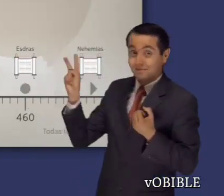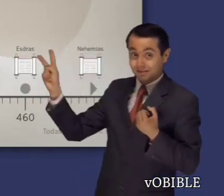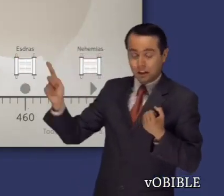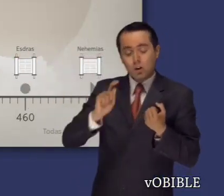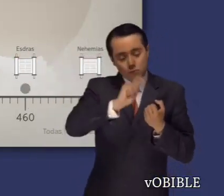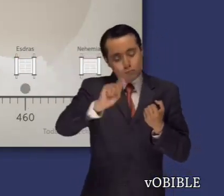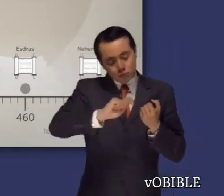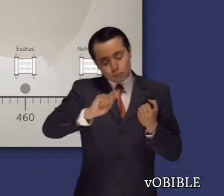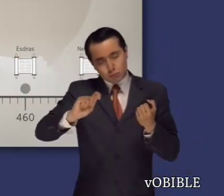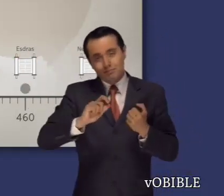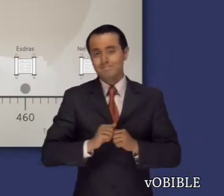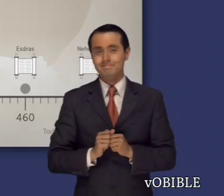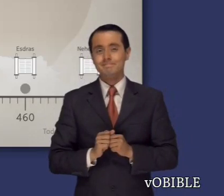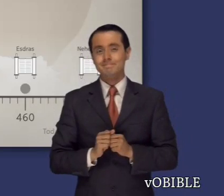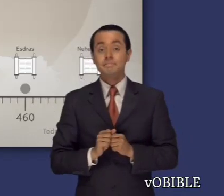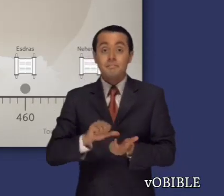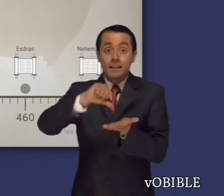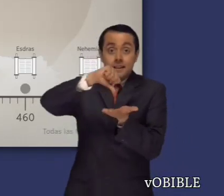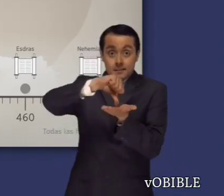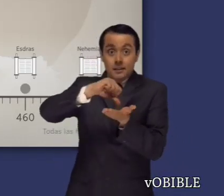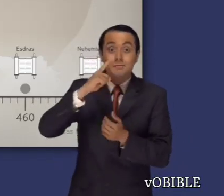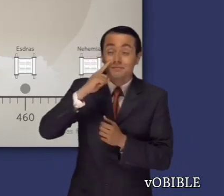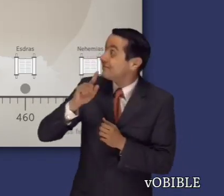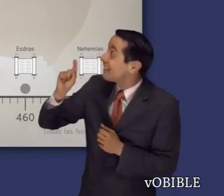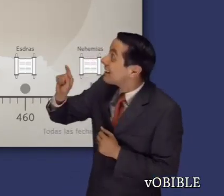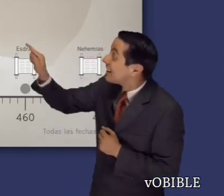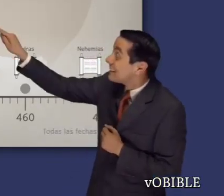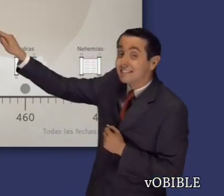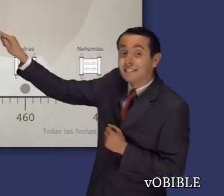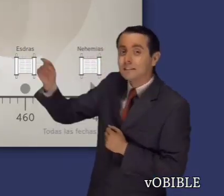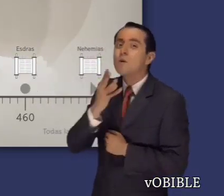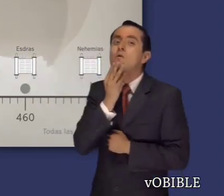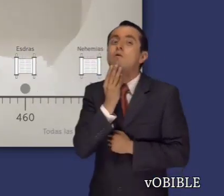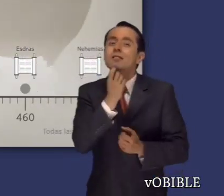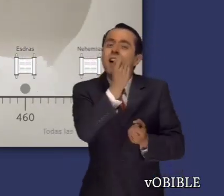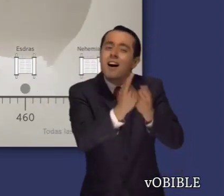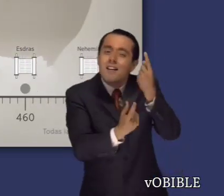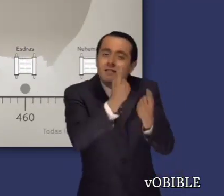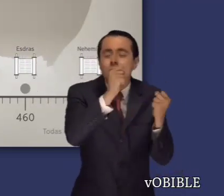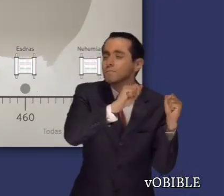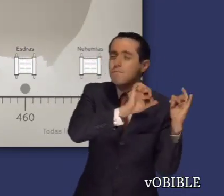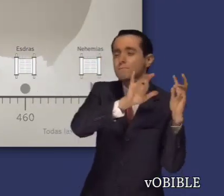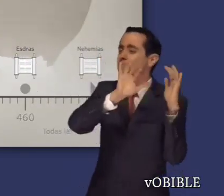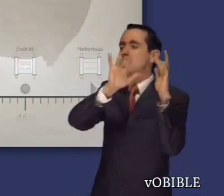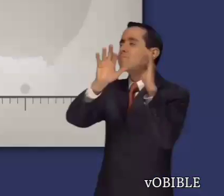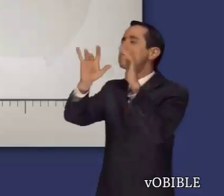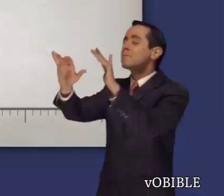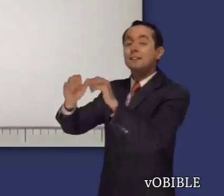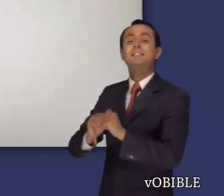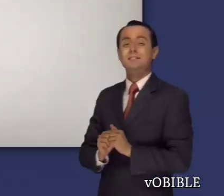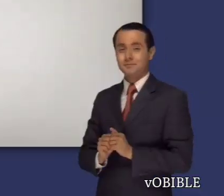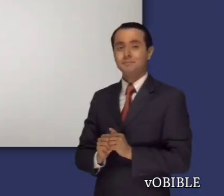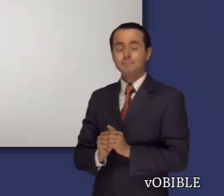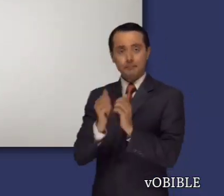un pequeño grupo de judíos ya había regresado a Jerusalén para reconstruir el templo, pero muchos otros seguían viviendo en otras partes del imperio